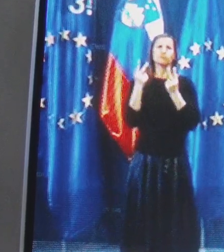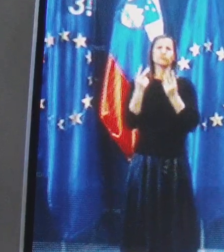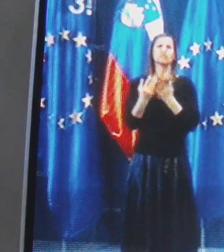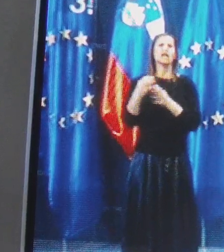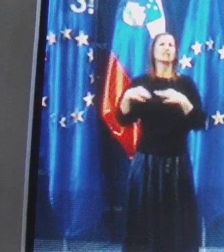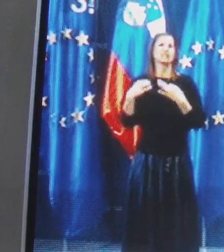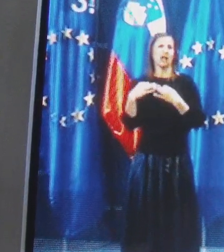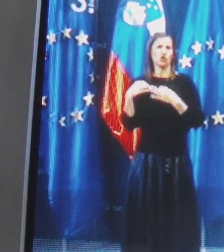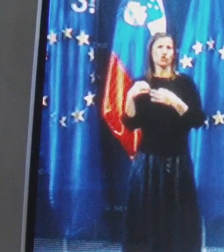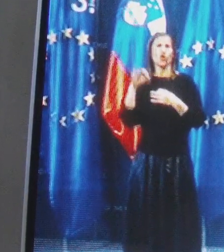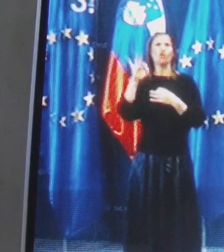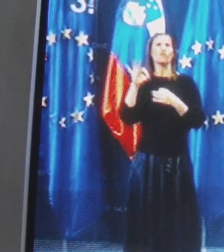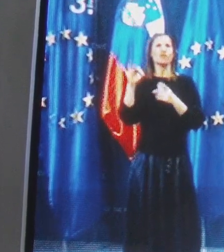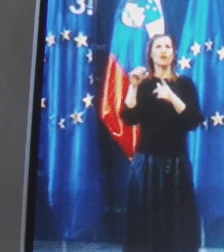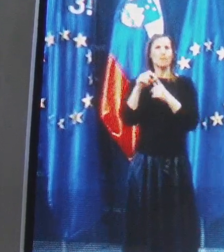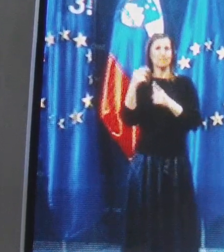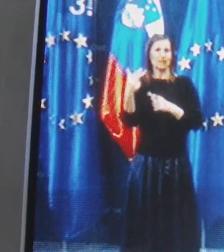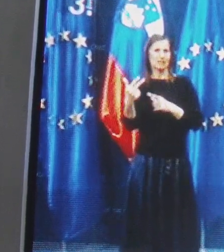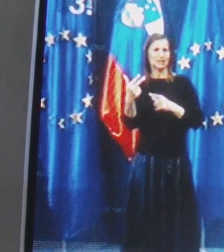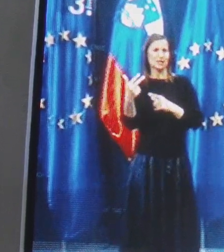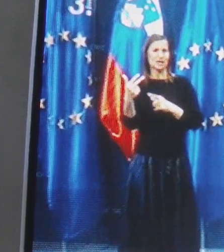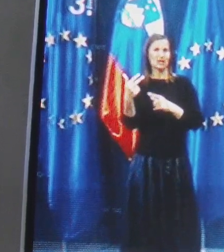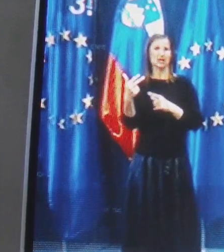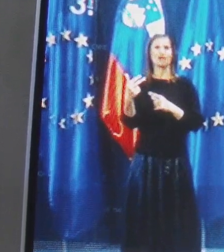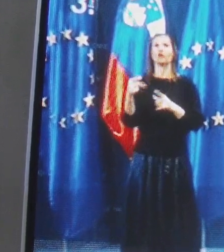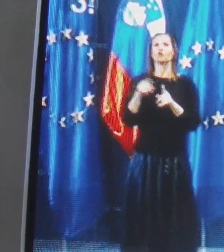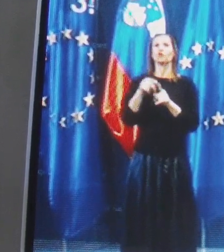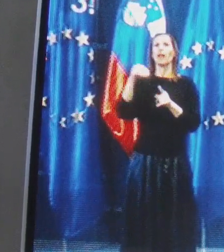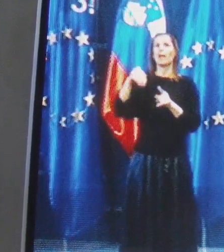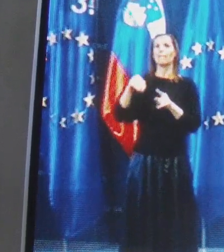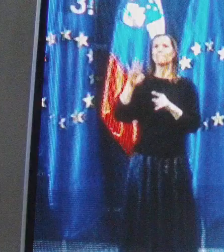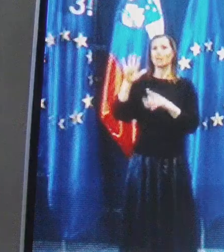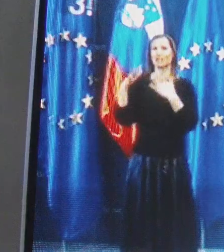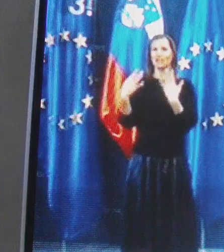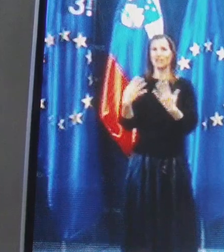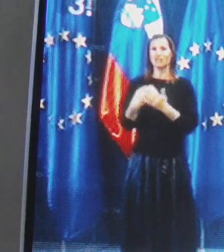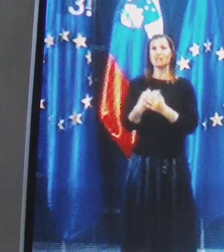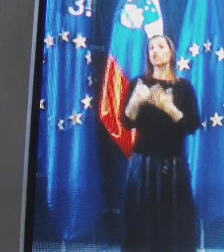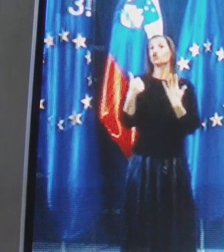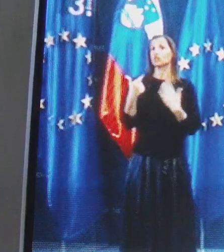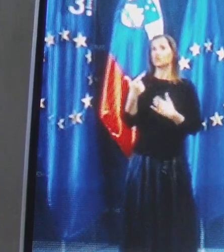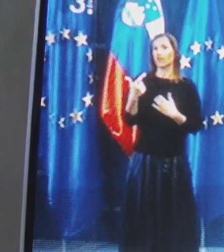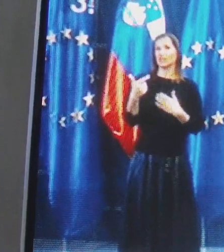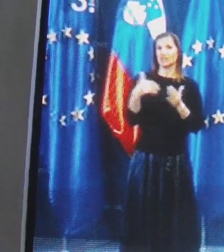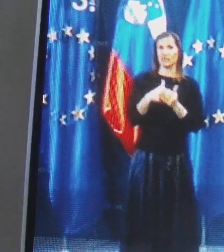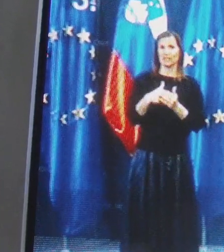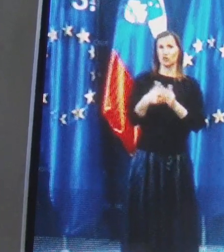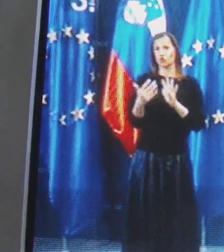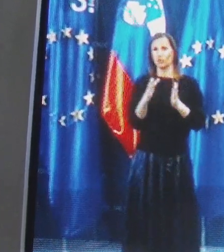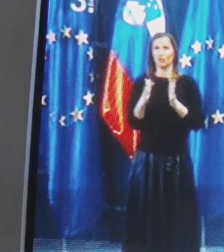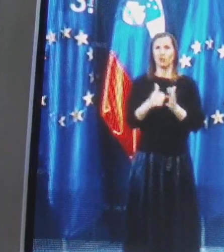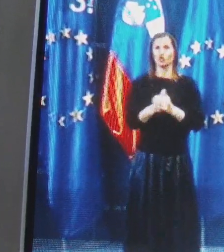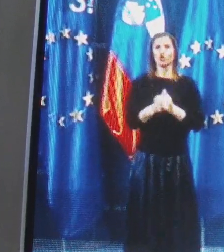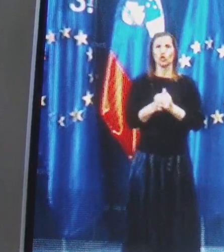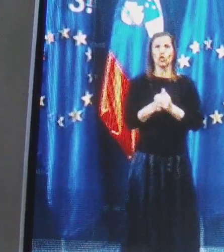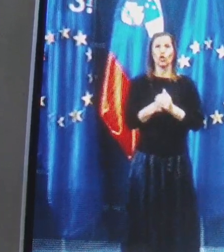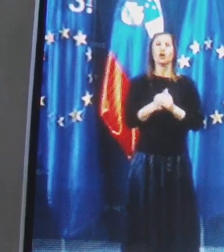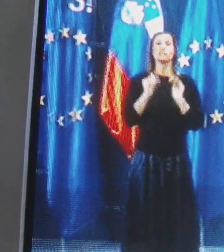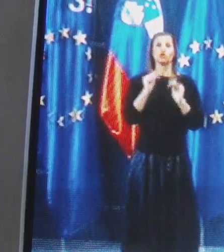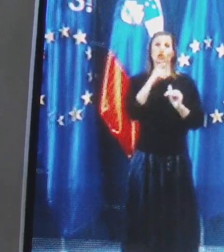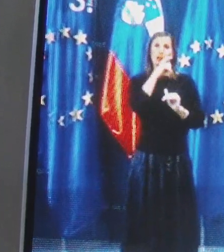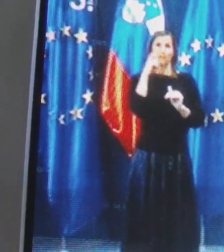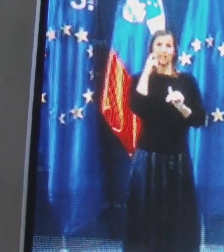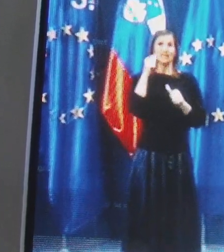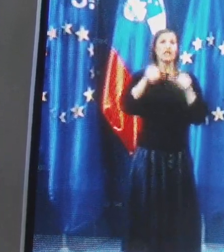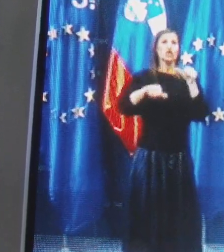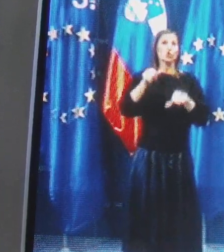potrebne, FFP3 odnosno je ekivalent temu 1,95, 26 tisoč, dobrih 26 tisoč, zašitne